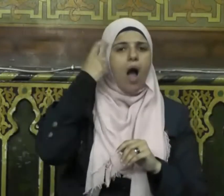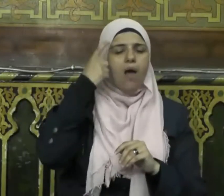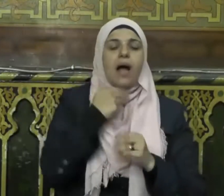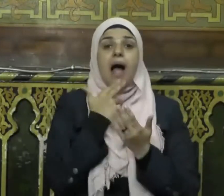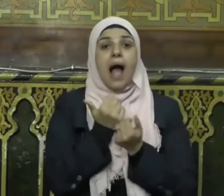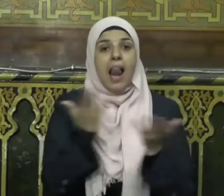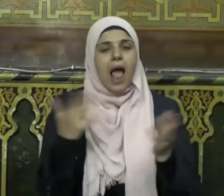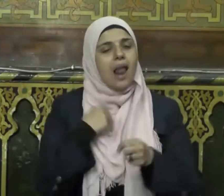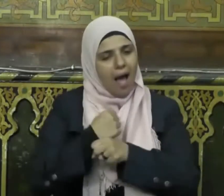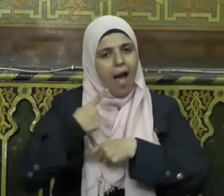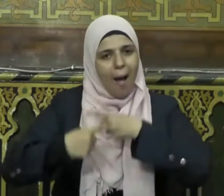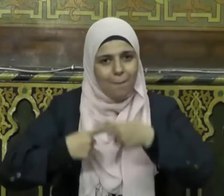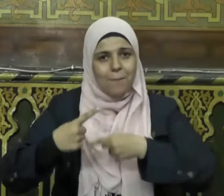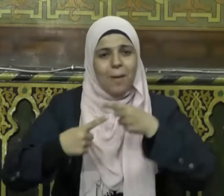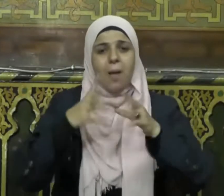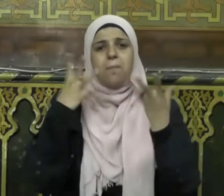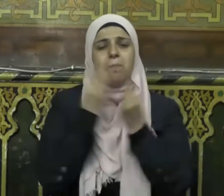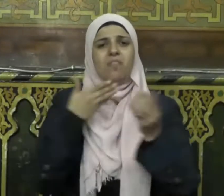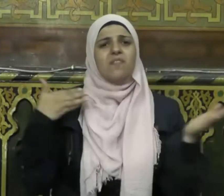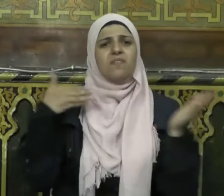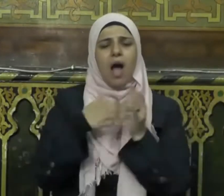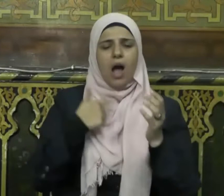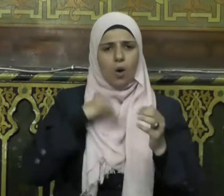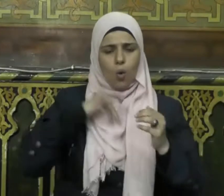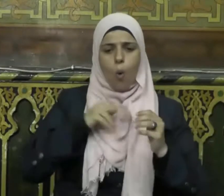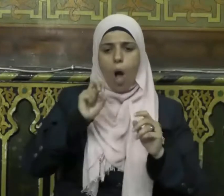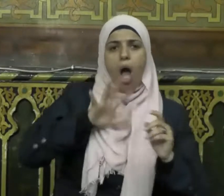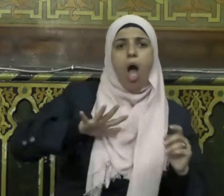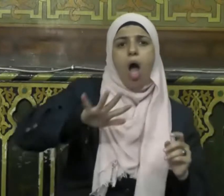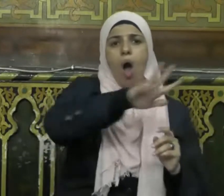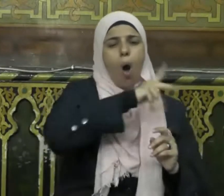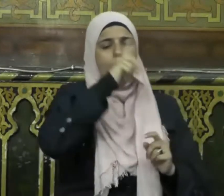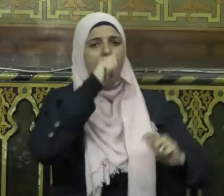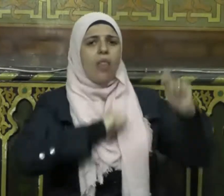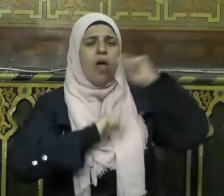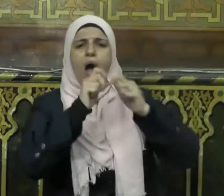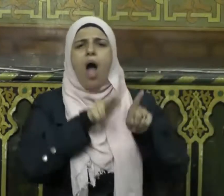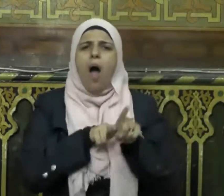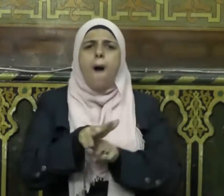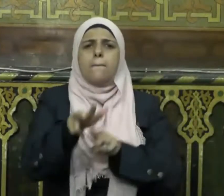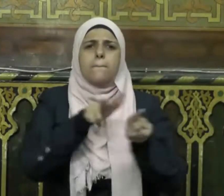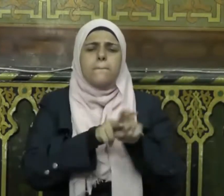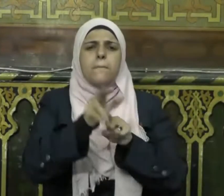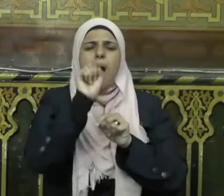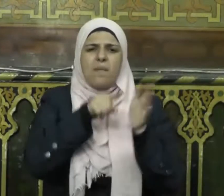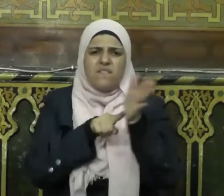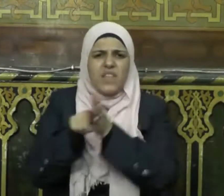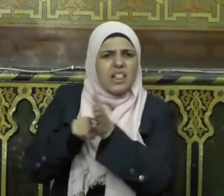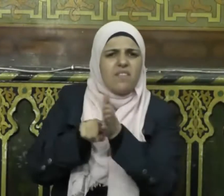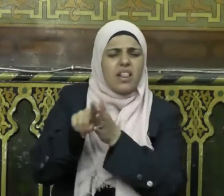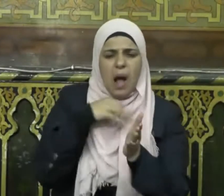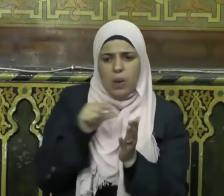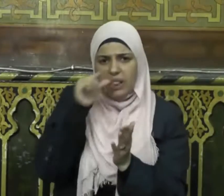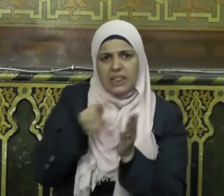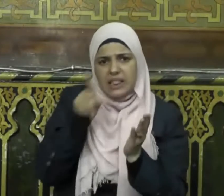وأحللنا ما أحل لنا فعدى علينا قومنا فعذبونا وفتنونا عن ديننا